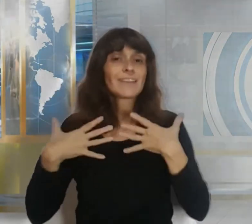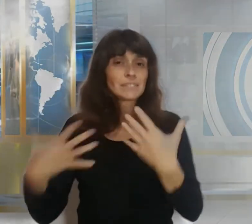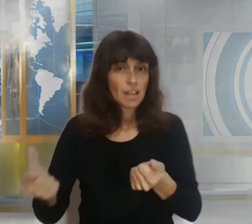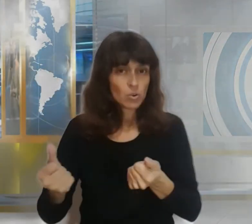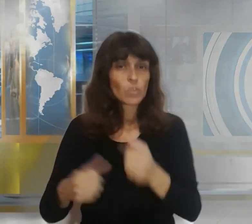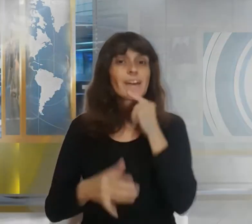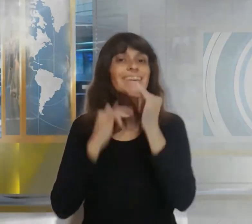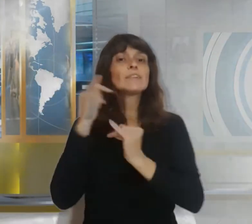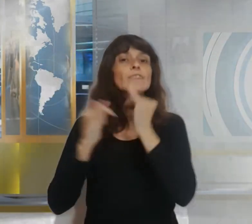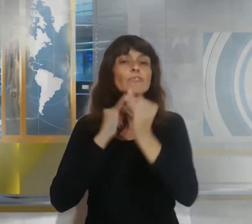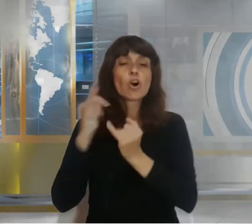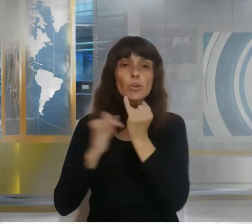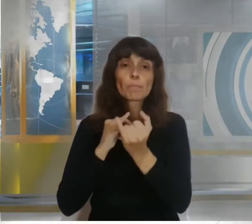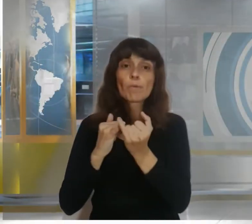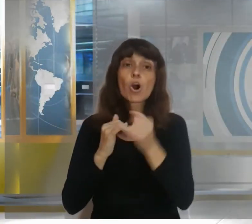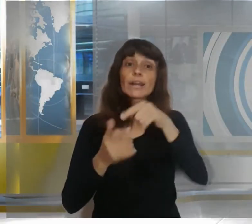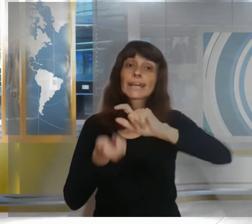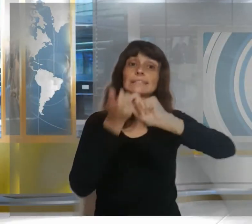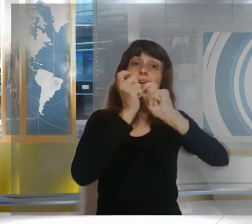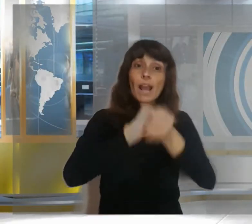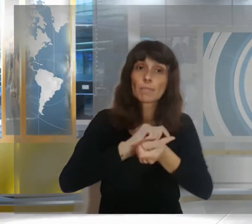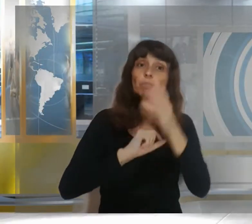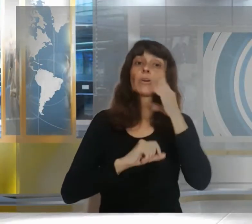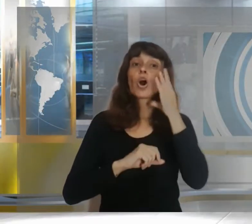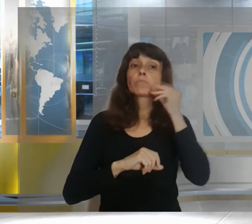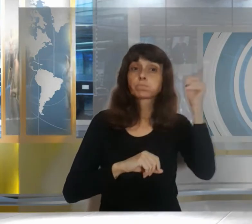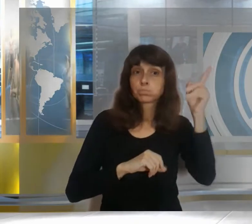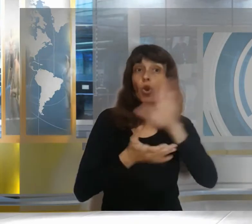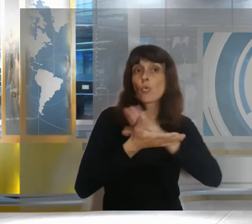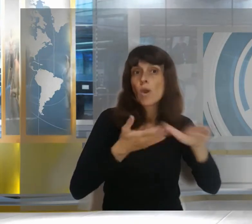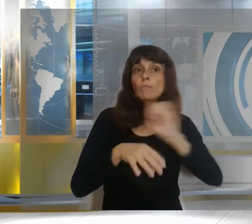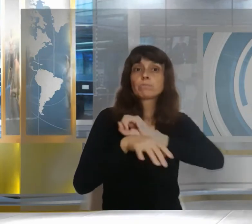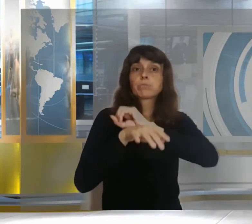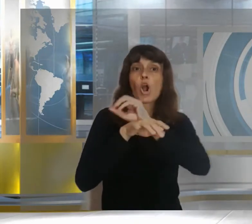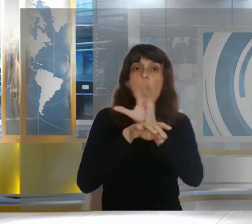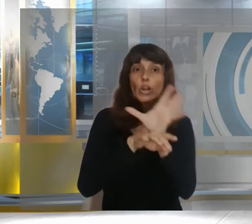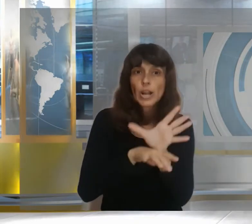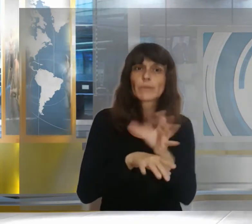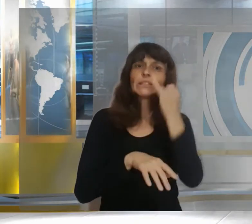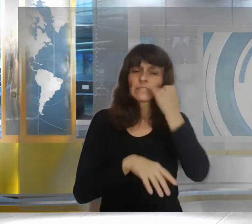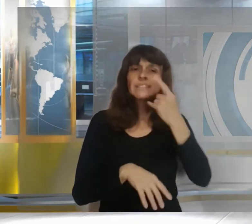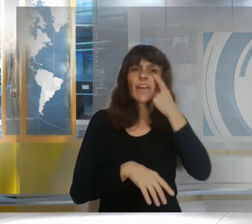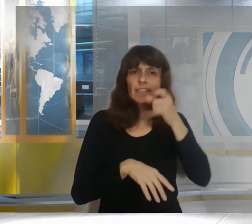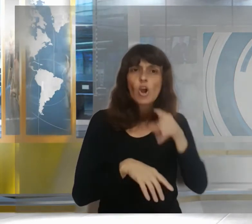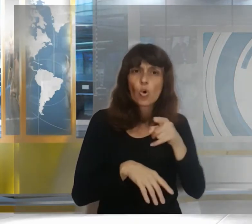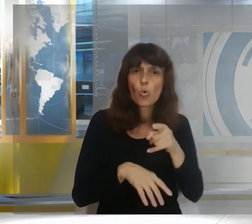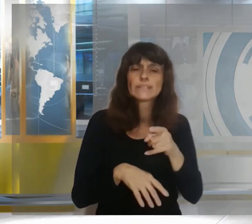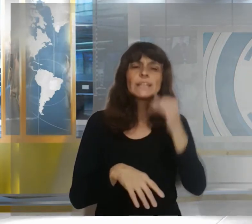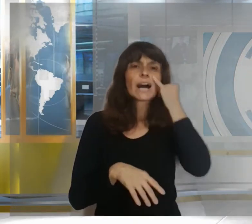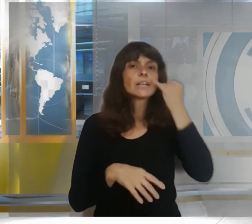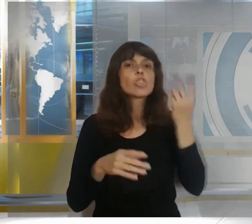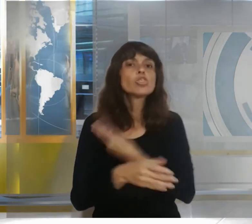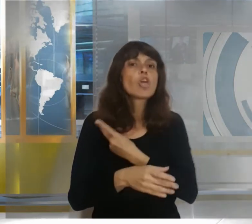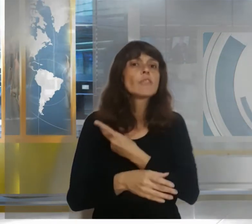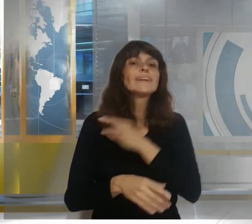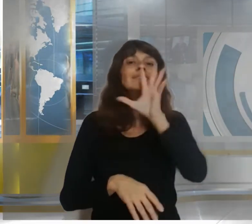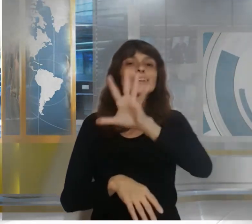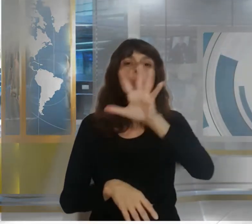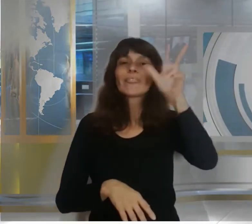informó que la variante británica del nuevo coronavirus ya fue identificada en 58 países de